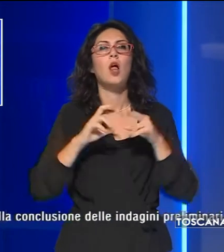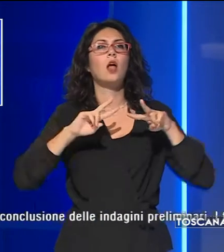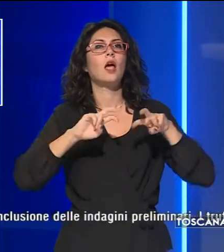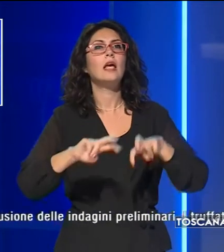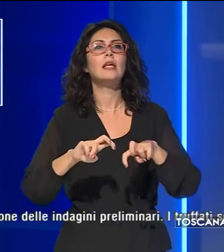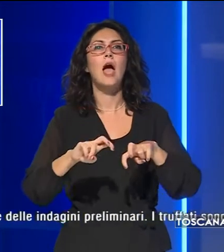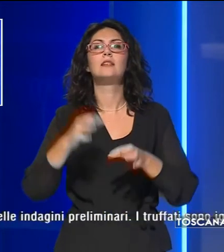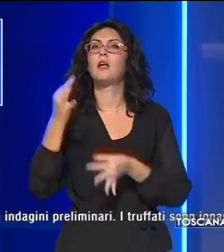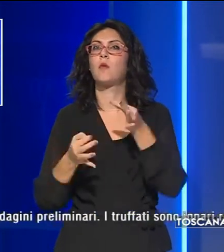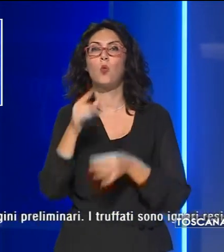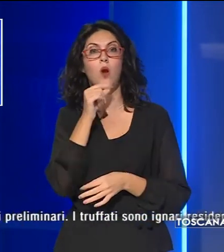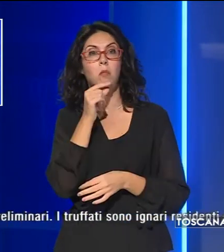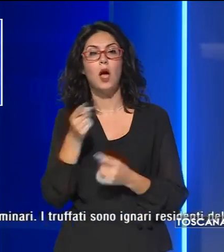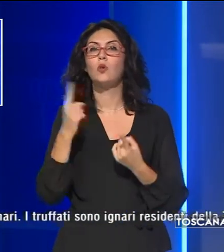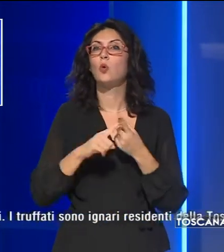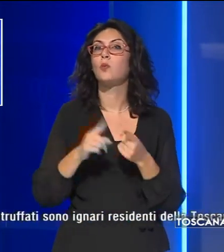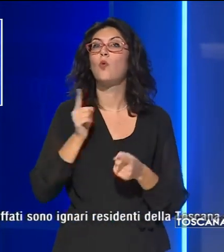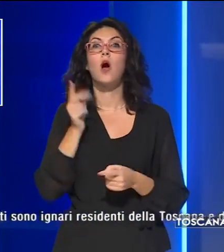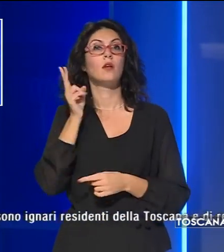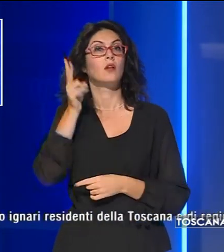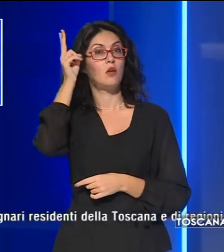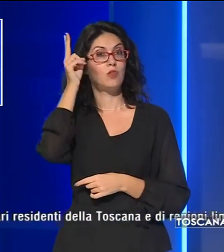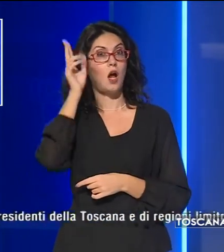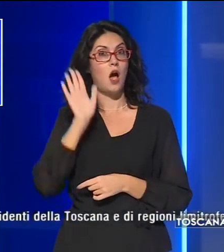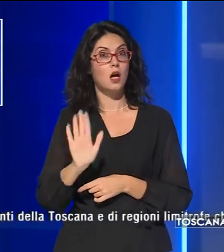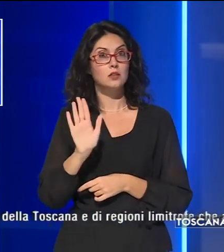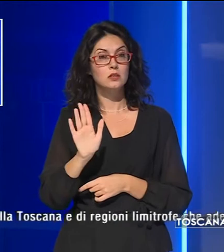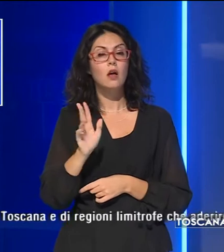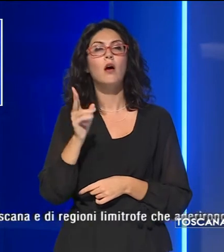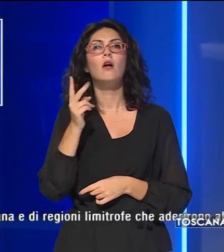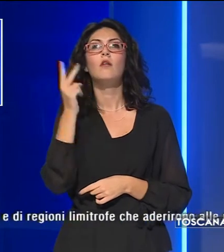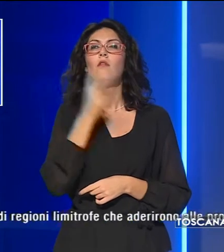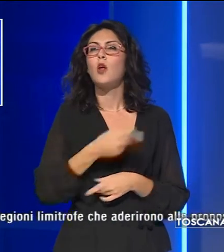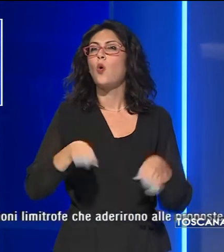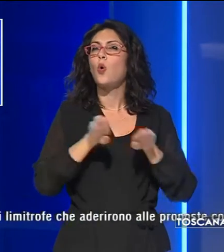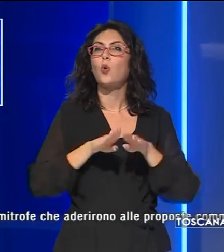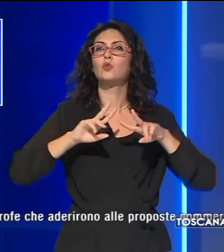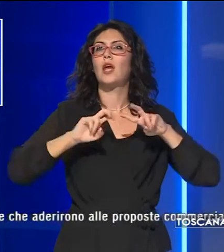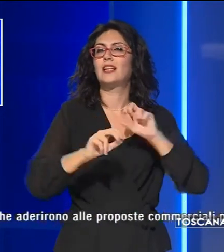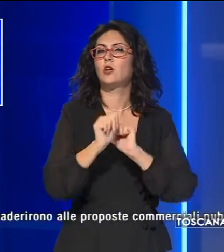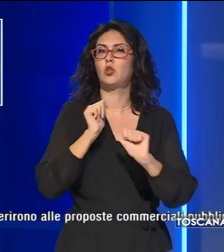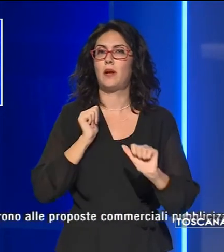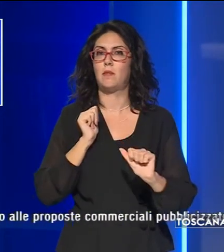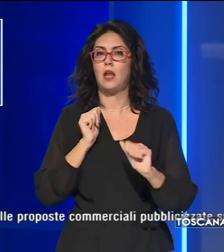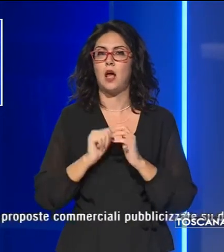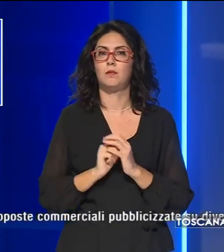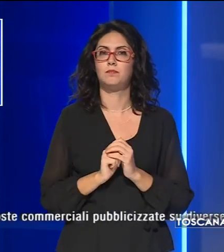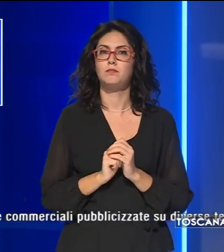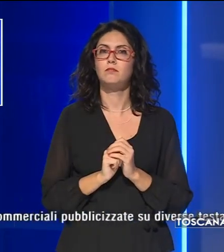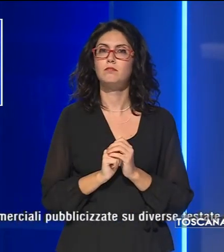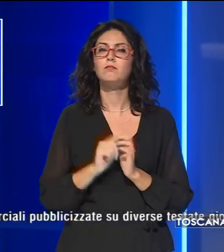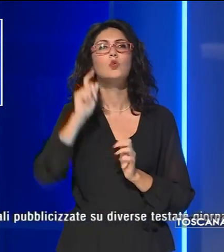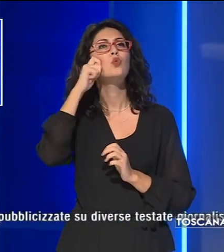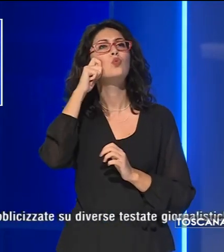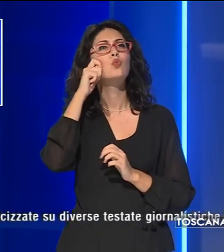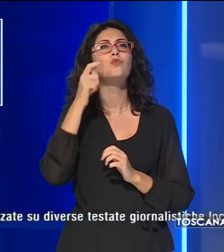Procura di Prato e della Guardia di Finanza alla conclusione delle indagini preliminari. Ad essere